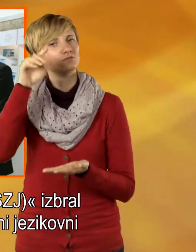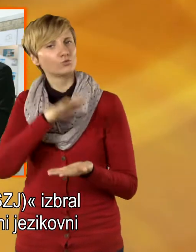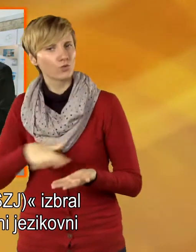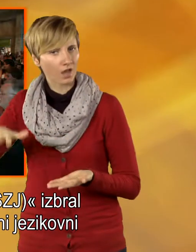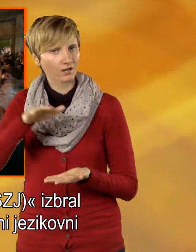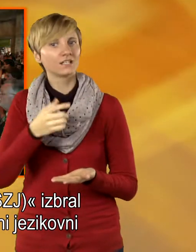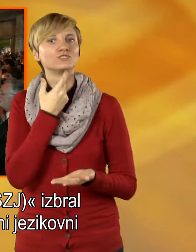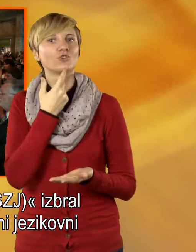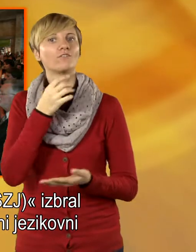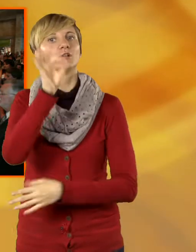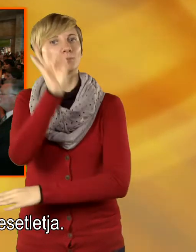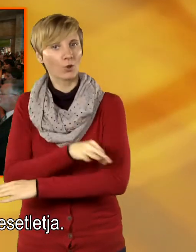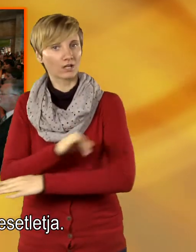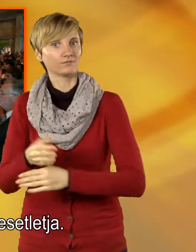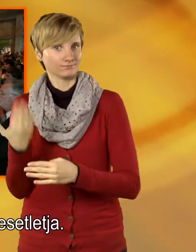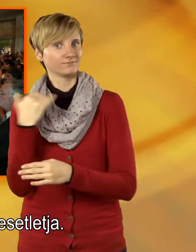desetletja.